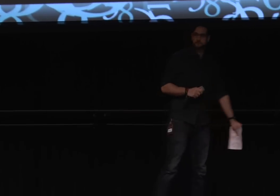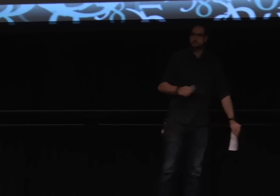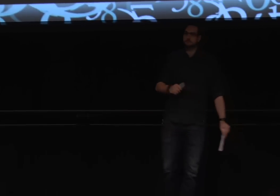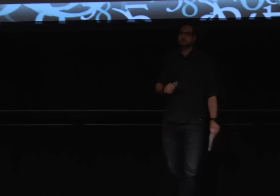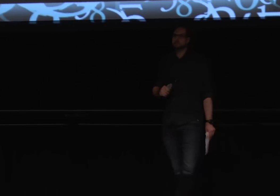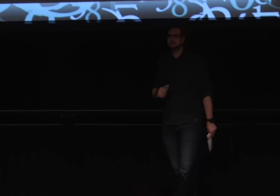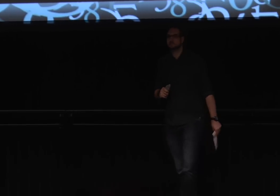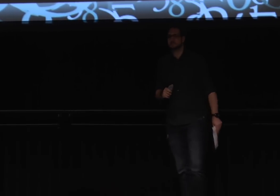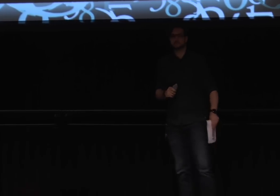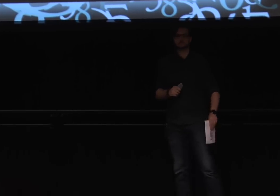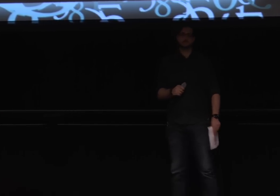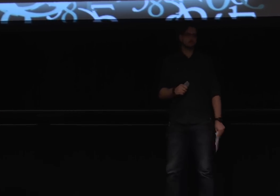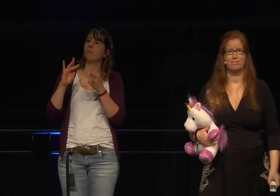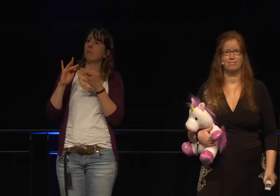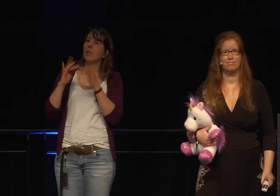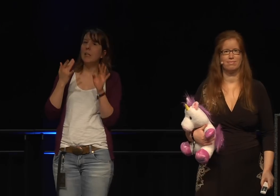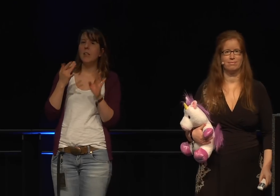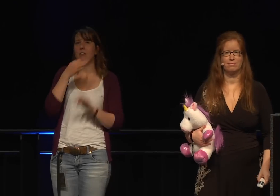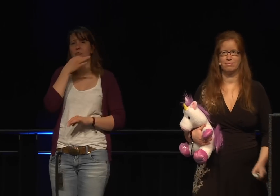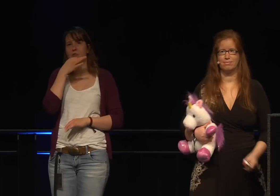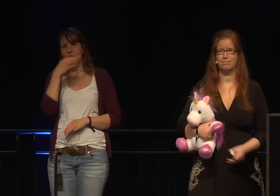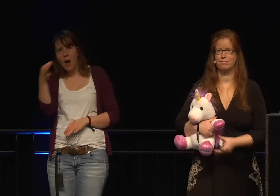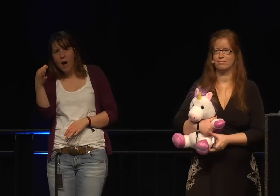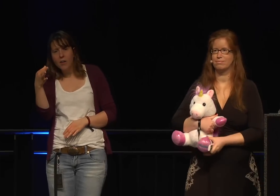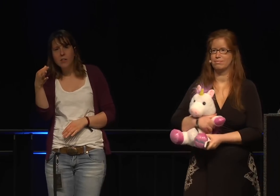Das Internet will wissen,